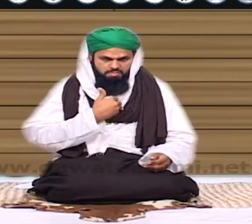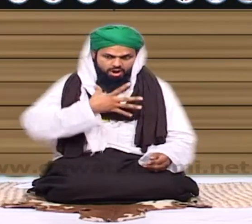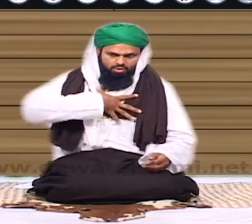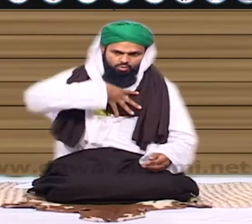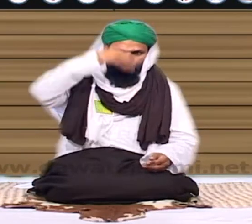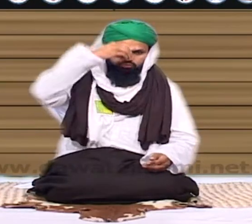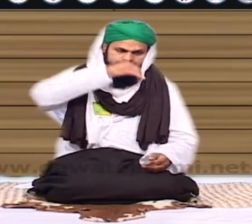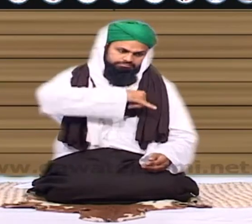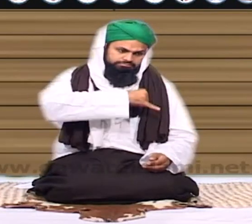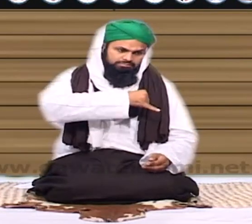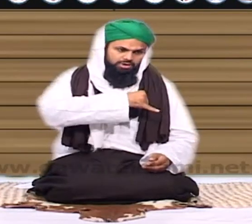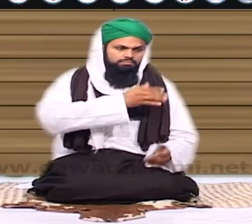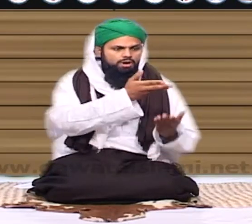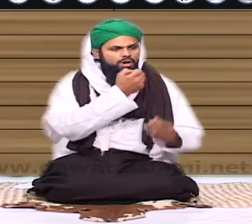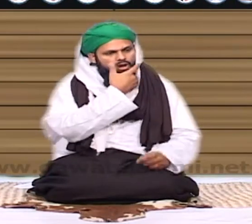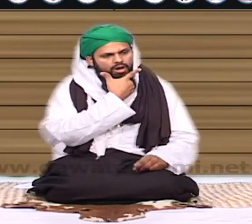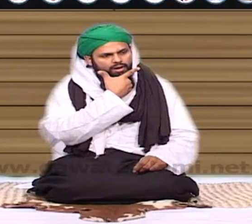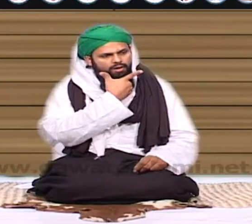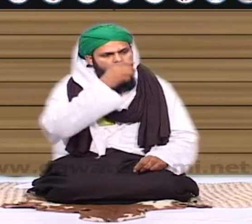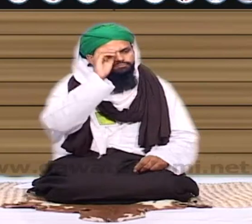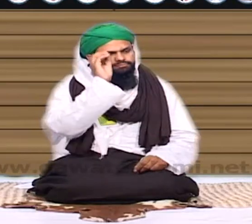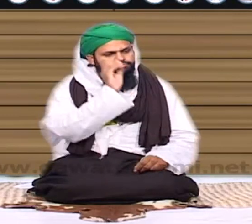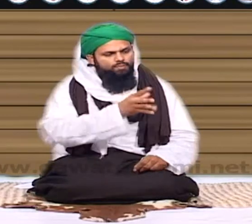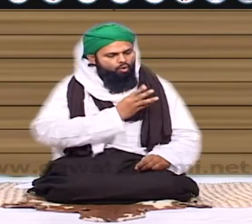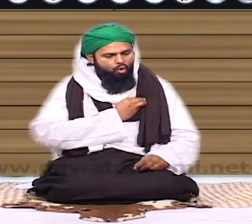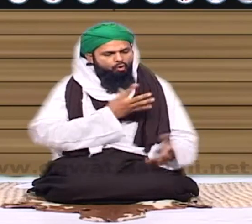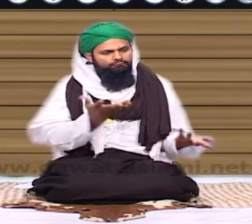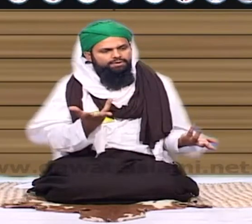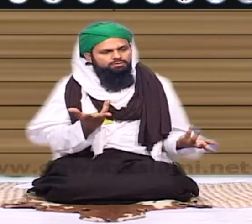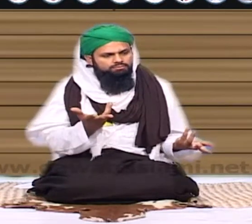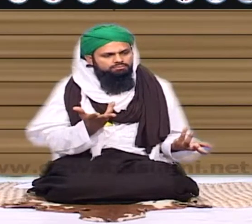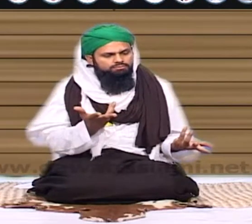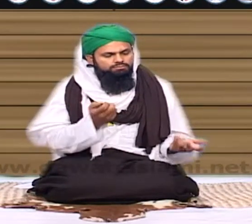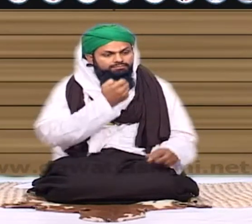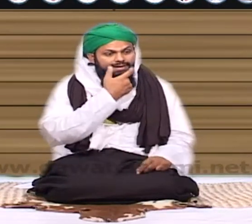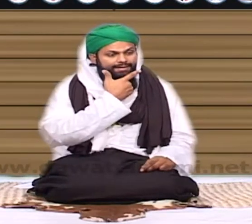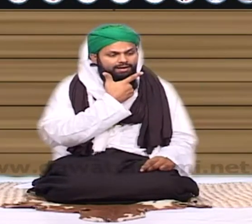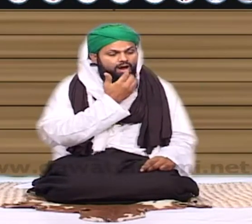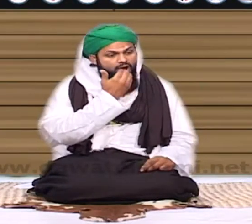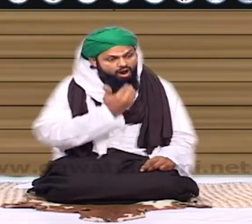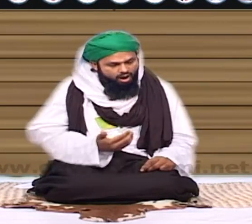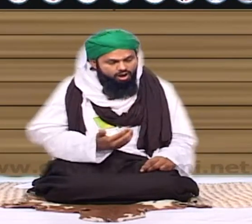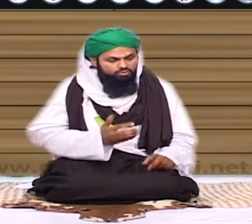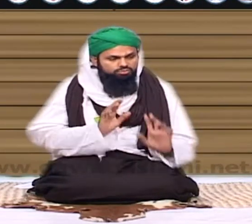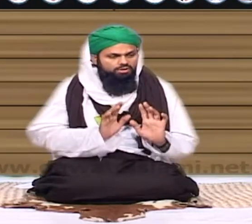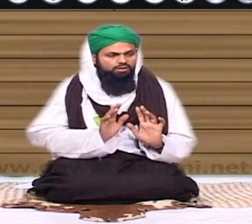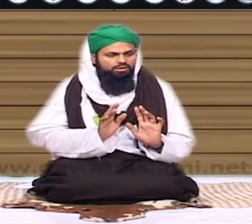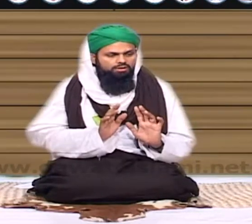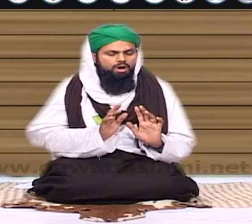میں اس کی روح قبض کرنے کے لئے آیا اور یہ ہس رہا ہے خوف ہی نہیں ہے ہستا ہوا دیکھ کر تاجب